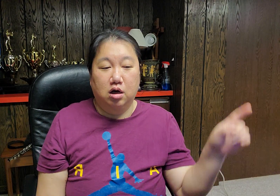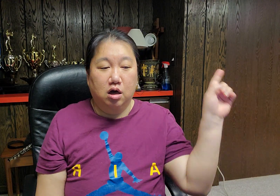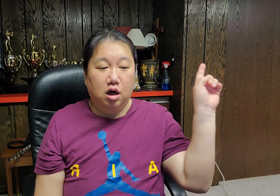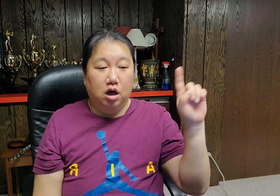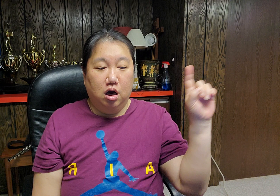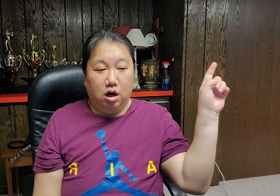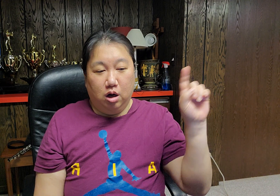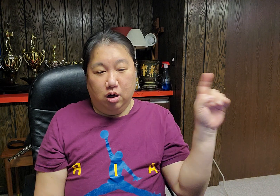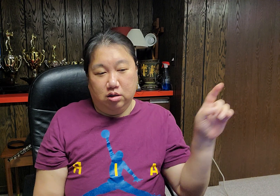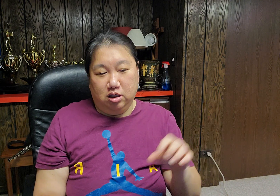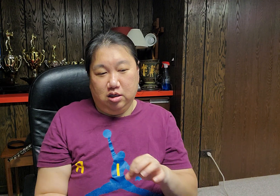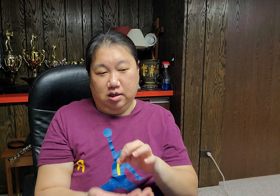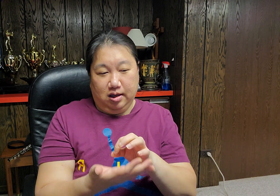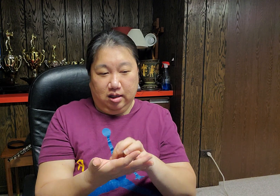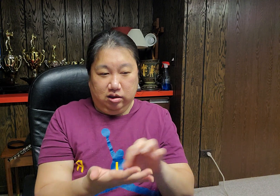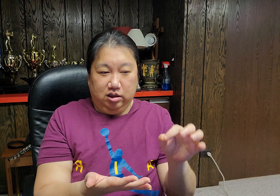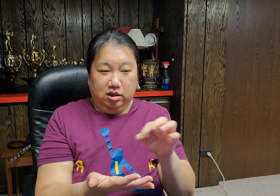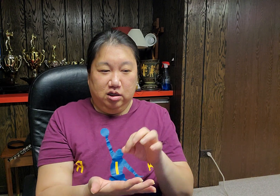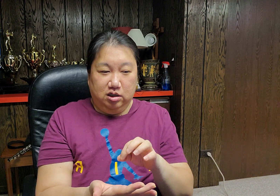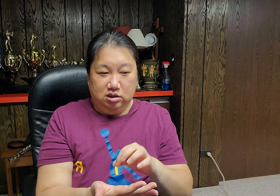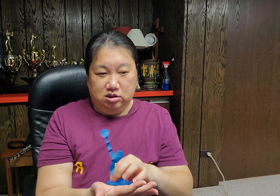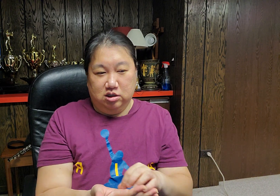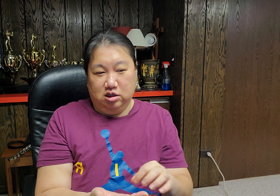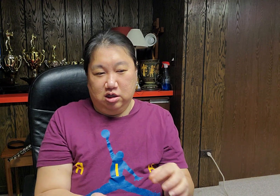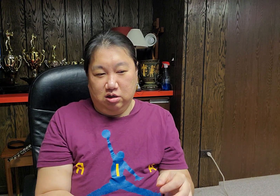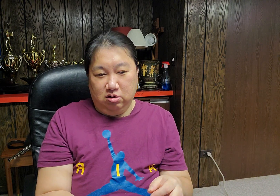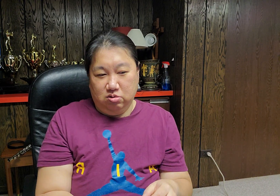어디에 쓰시려고